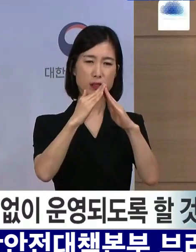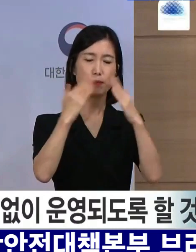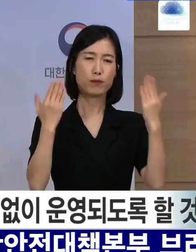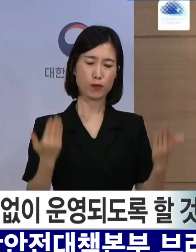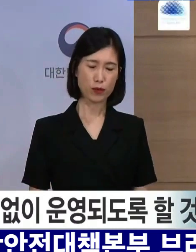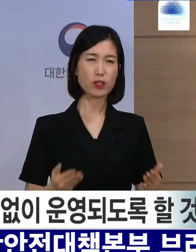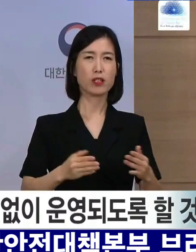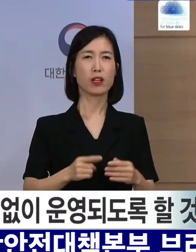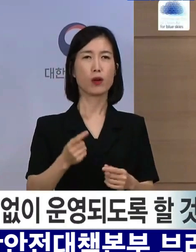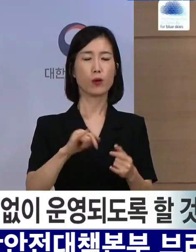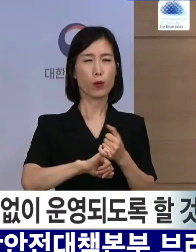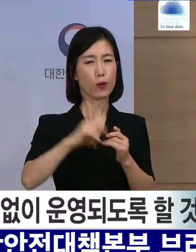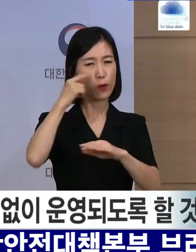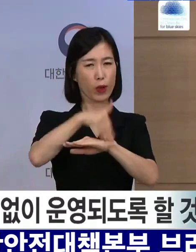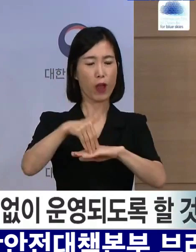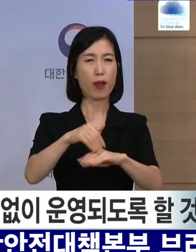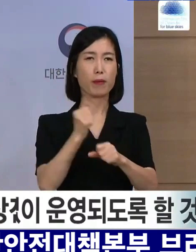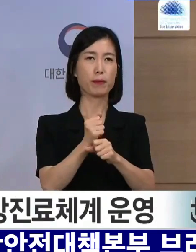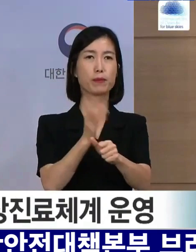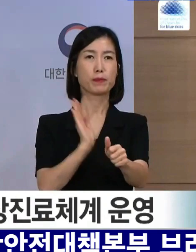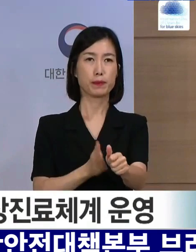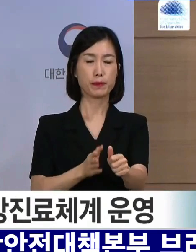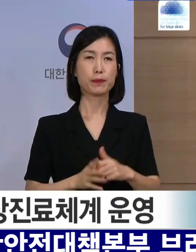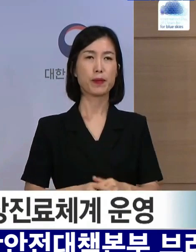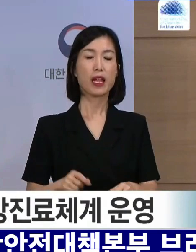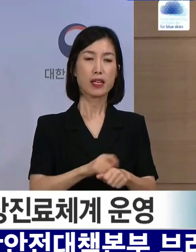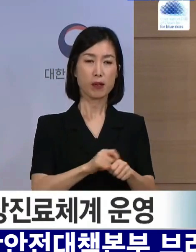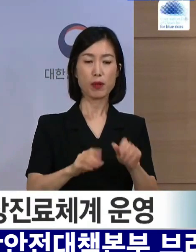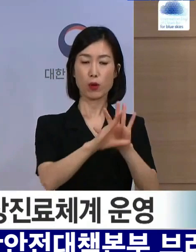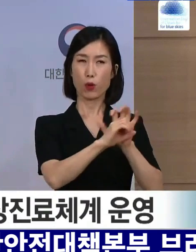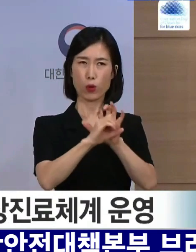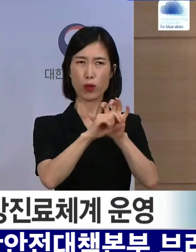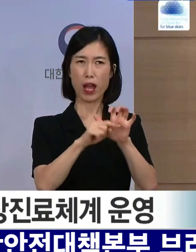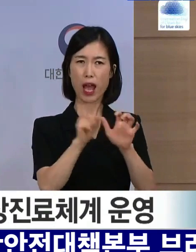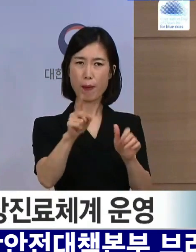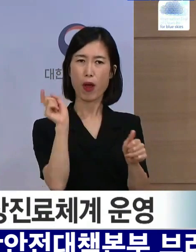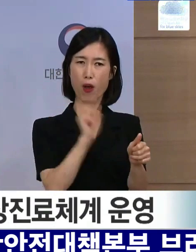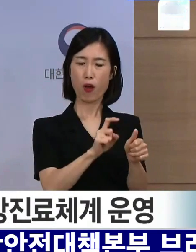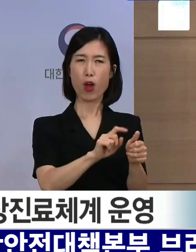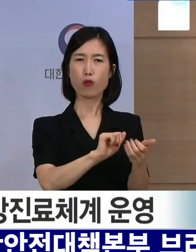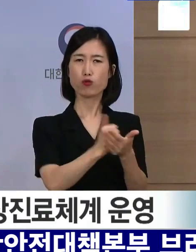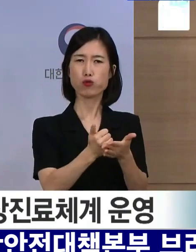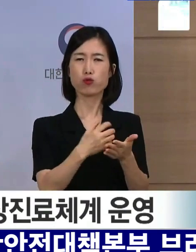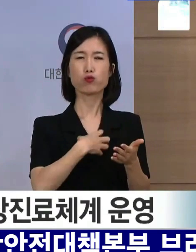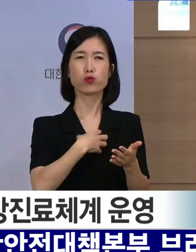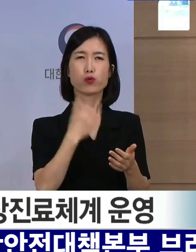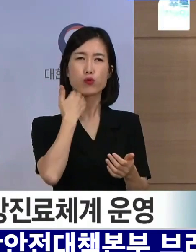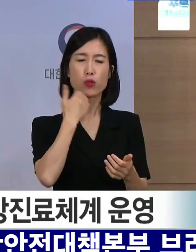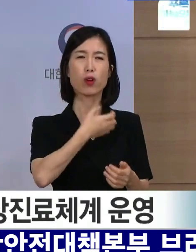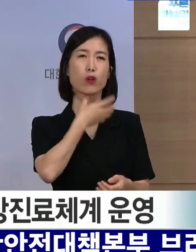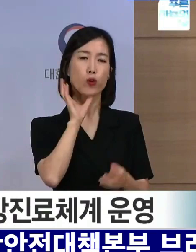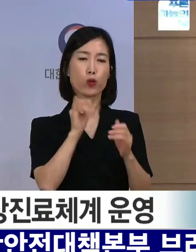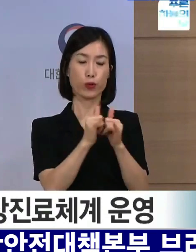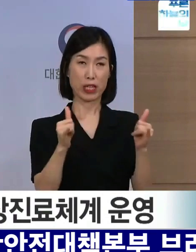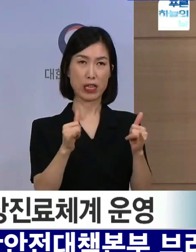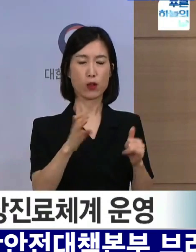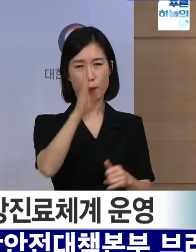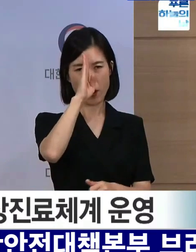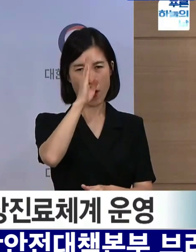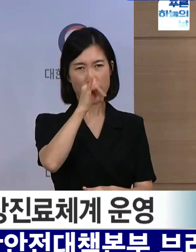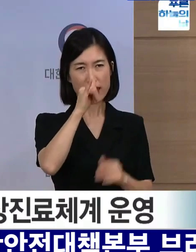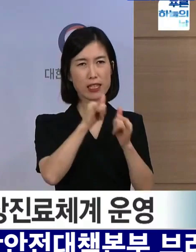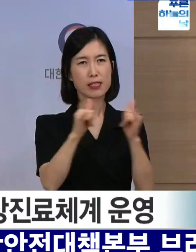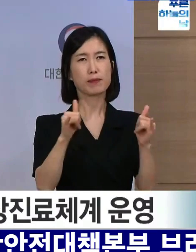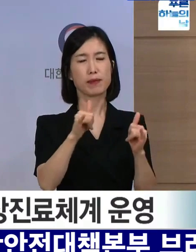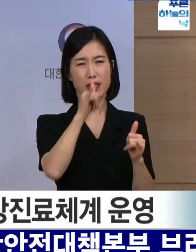꼭 고려해 주시기 바랍니다. 특히 코로나19의 치명률이 높게 나타나는 어르신 등의 고위험군이 있는